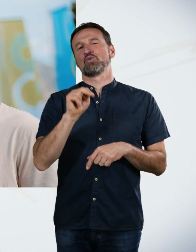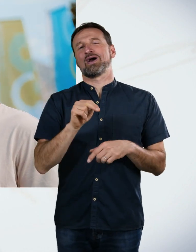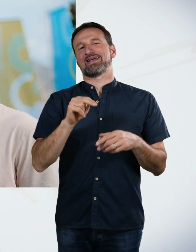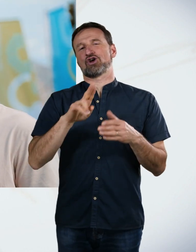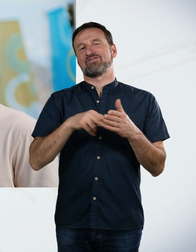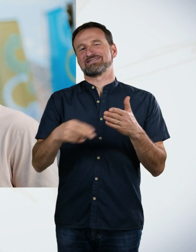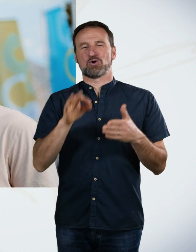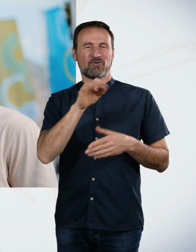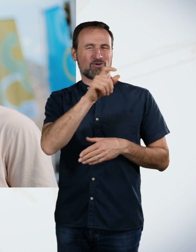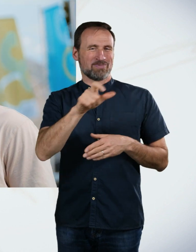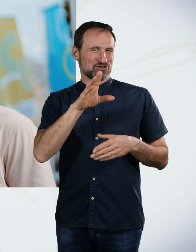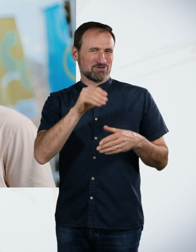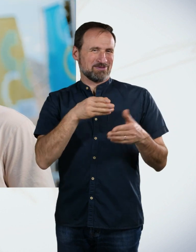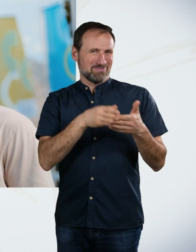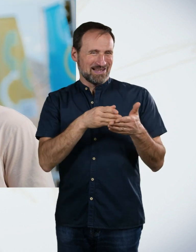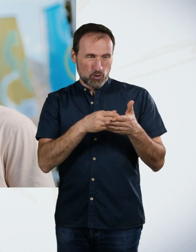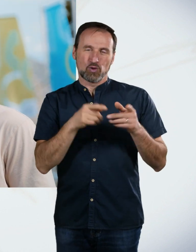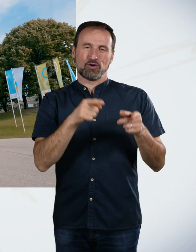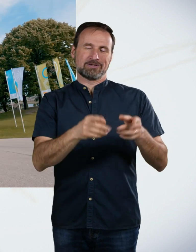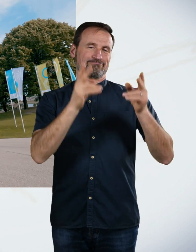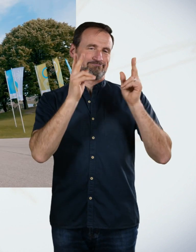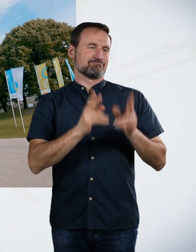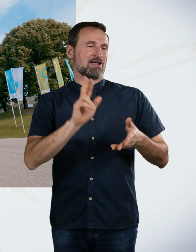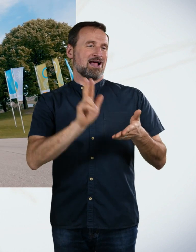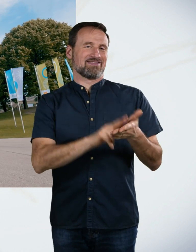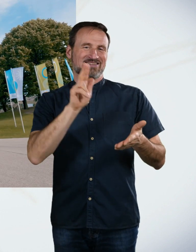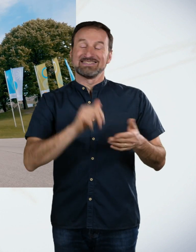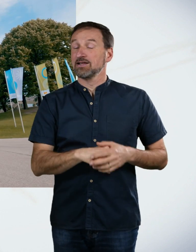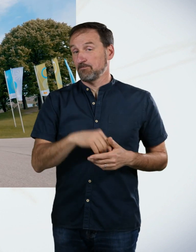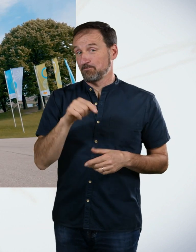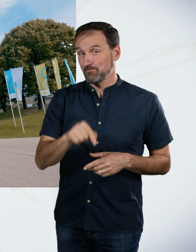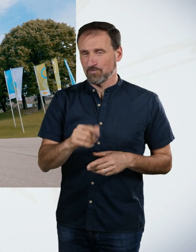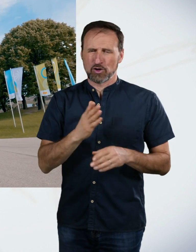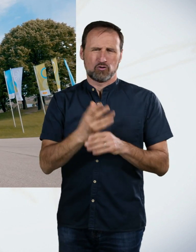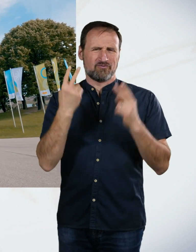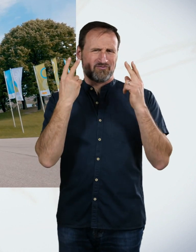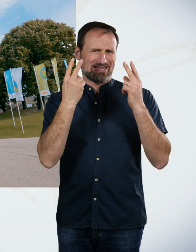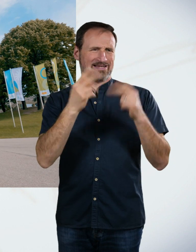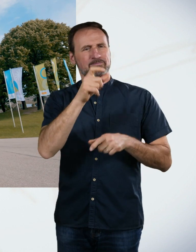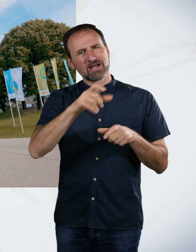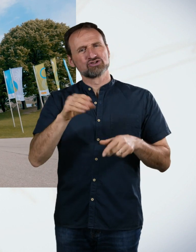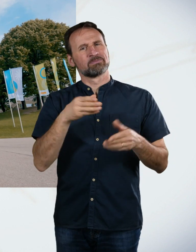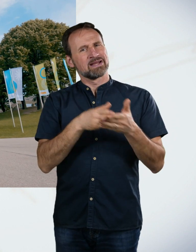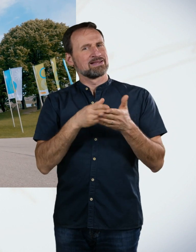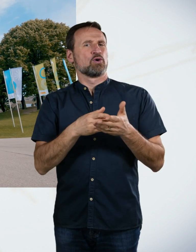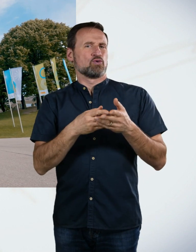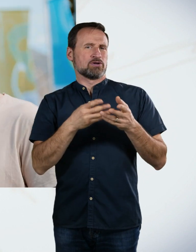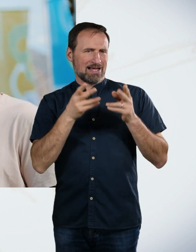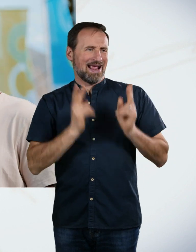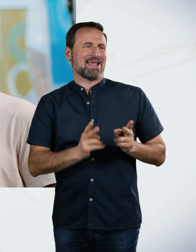Teilhabe. Mittlerweile haben die Convention on the Rights of Persons with Visabilities bereits 182 Staaten unterzeichnet. Doch